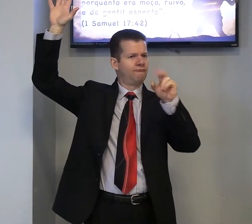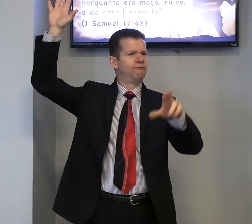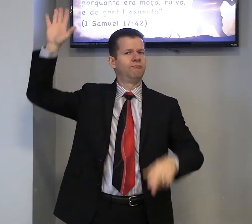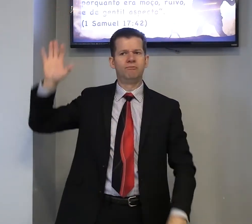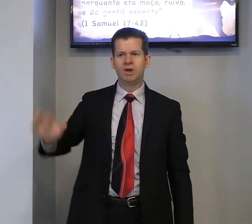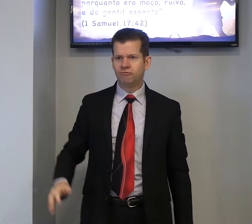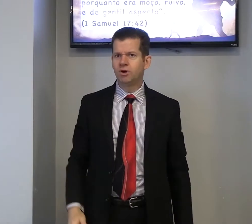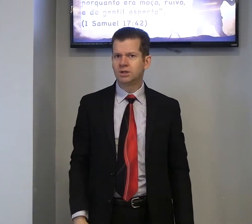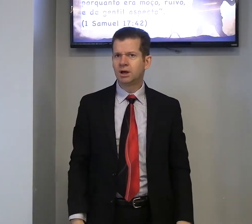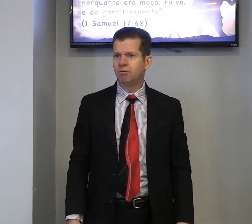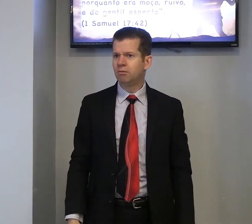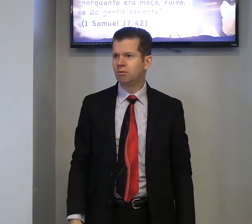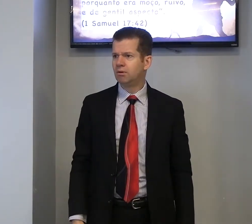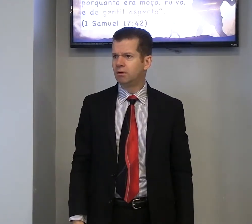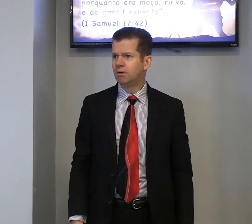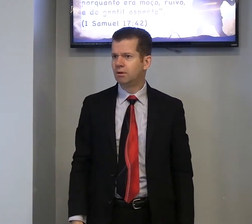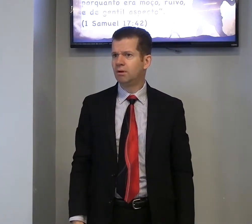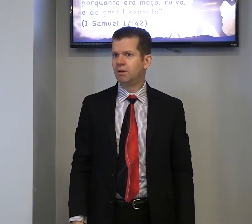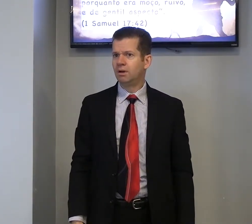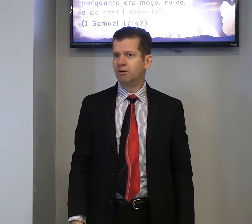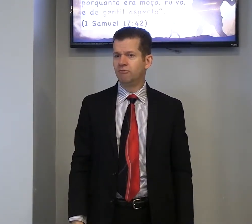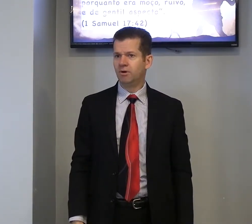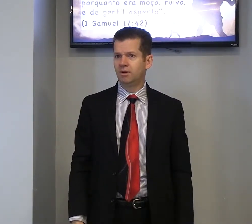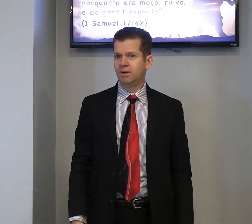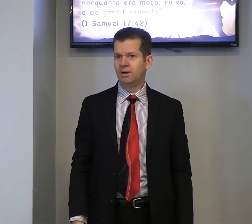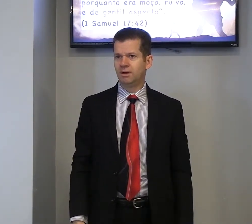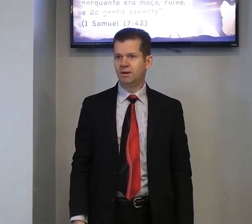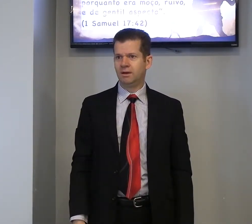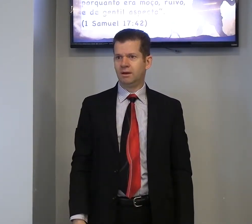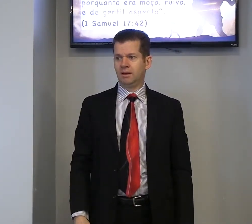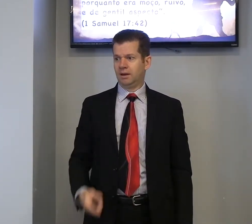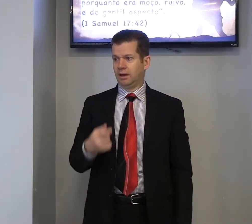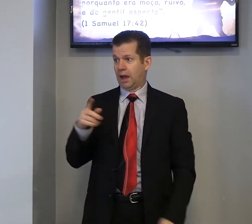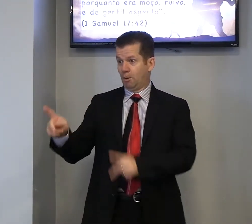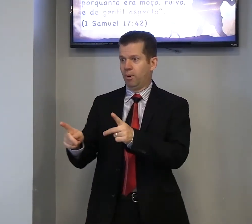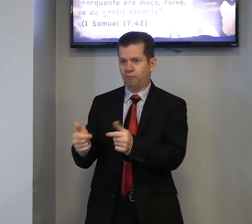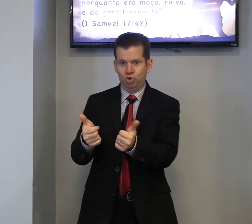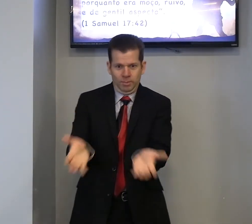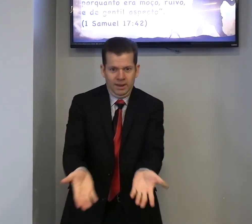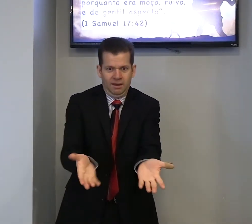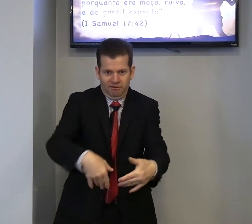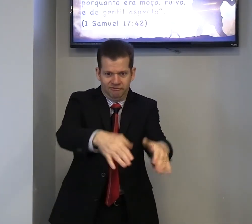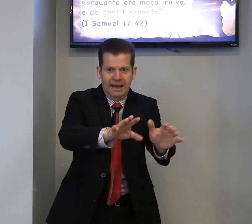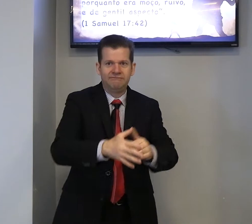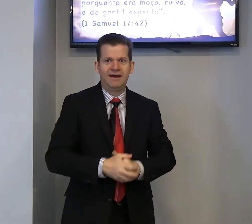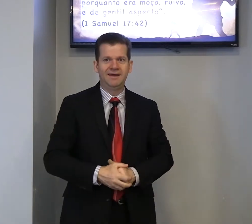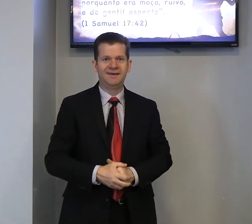eu vou então, eu vou, eu vou, tudo bem, tudo vai, vai,